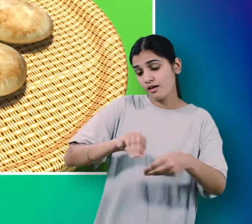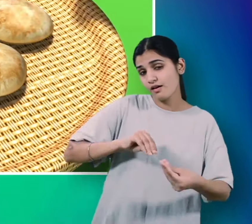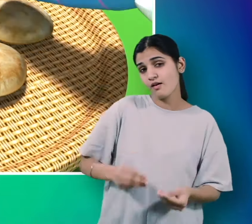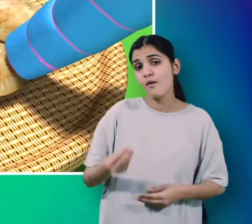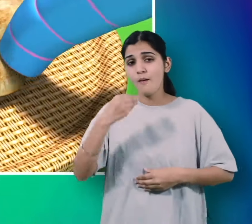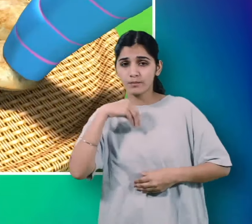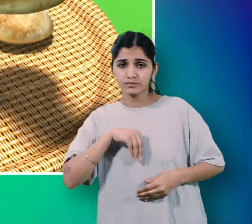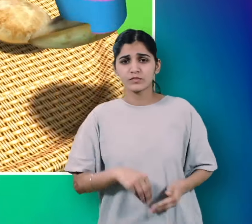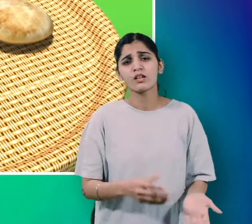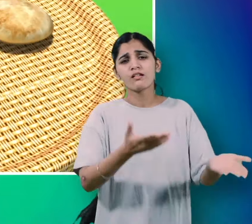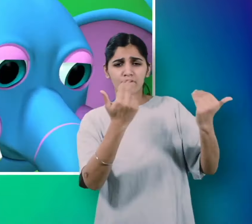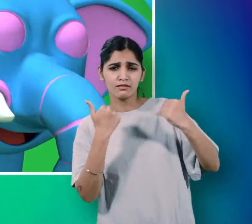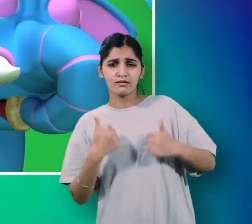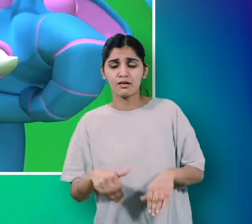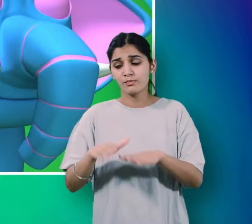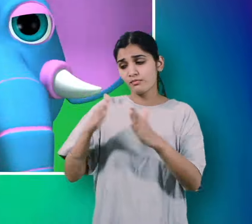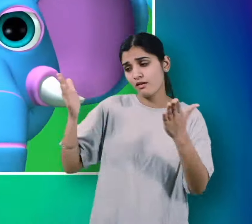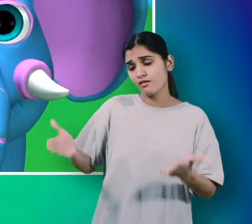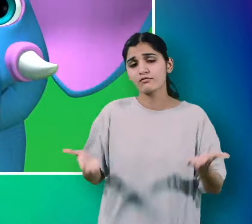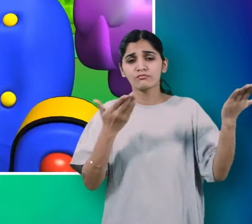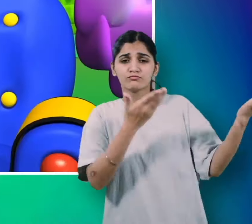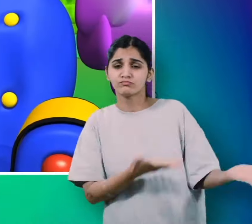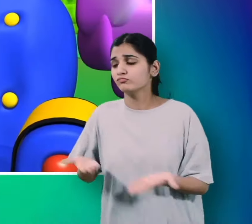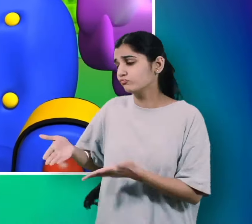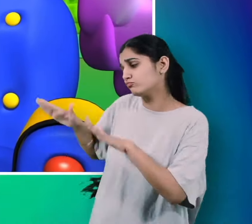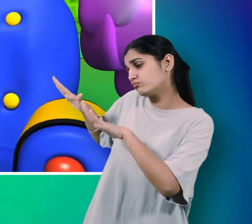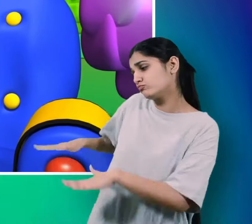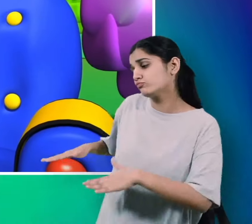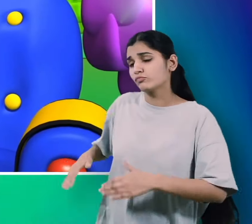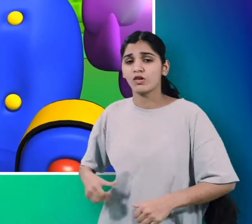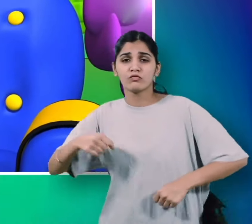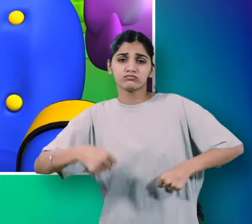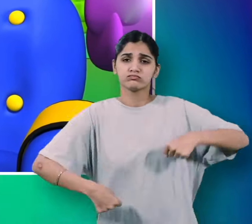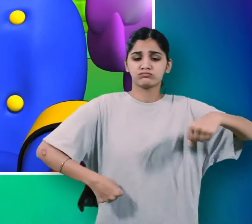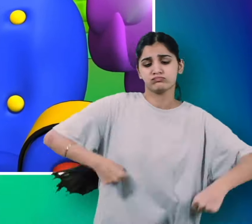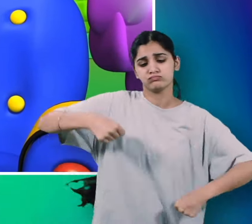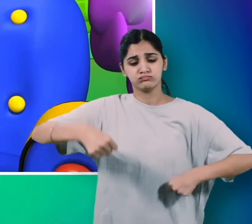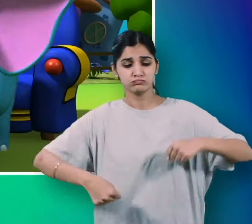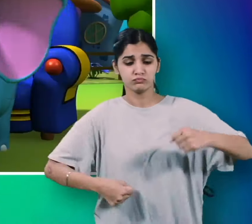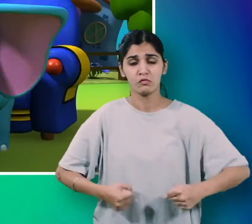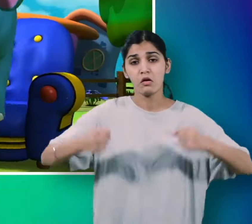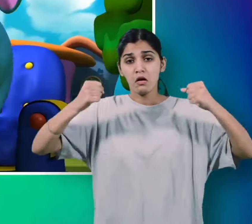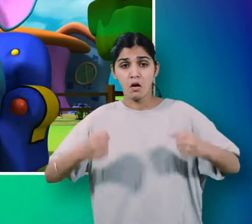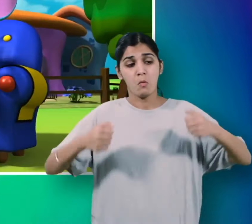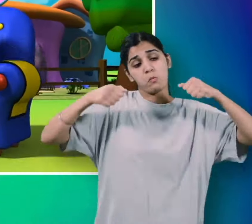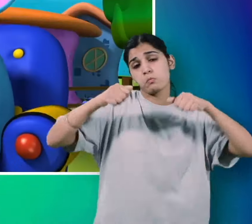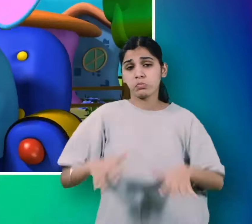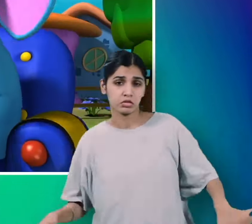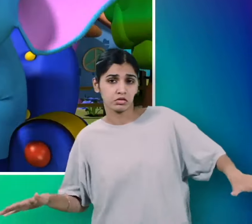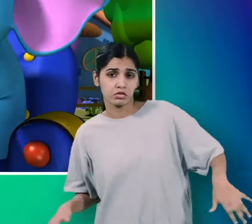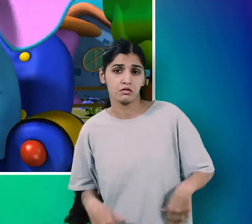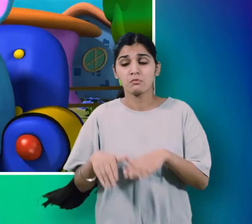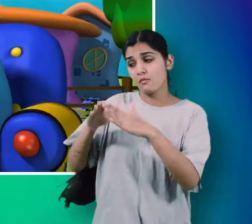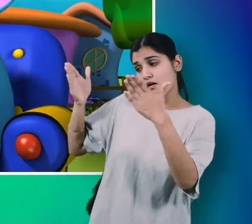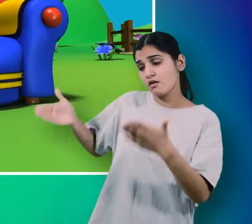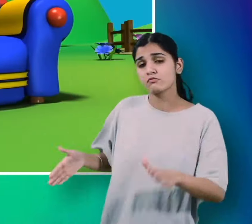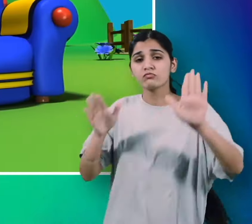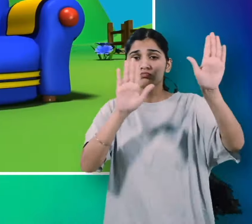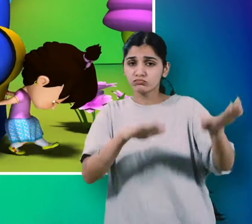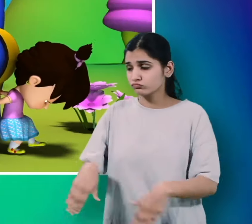हलवा पूरी खाओ ना आओ बैठो कुरसी पर कुरसी बोली चटर पुटर आओ